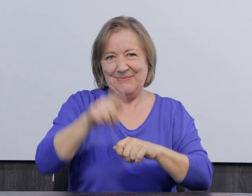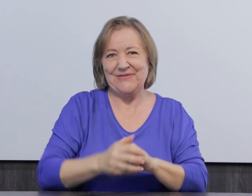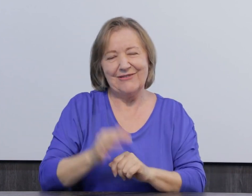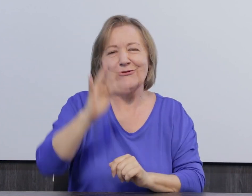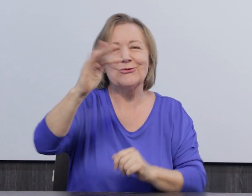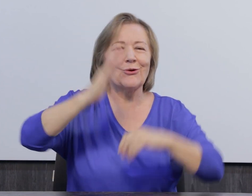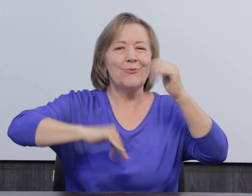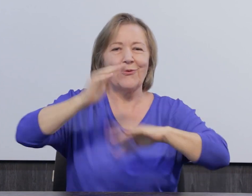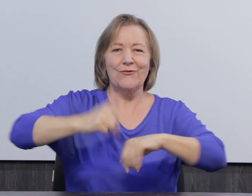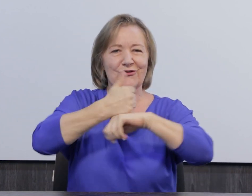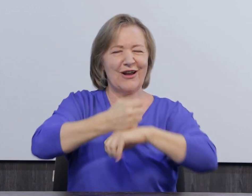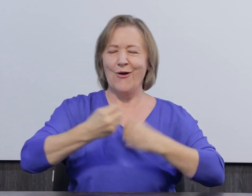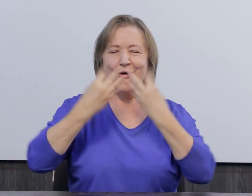esse contato é importante.